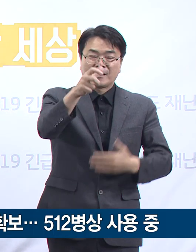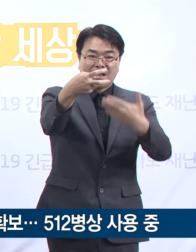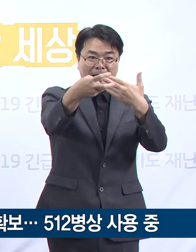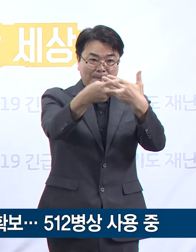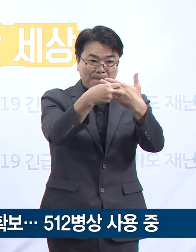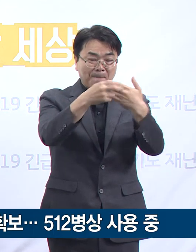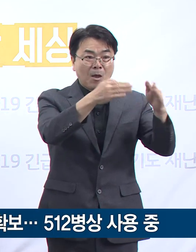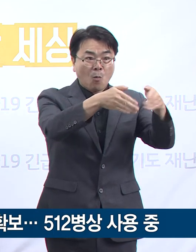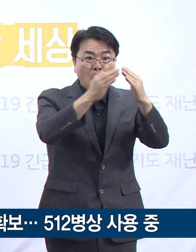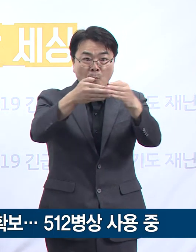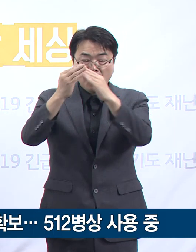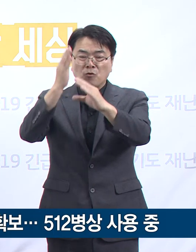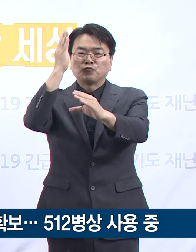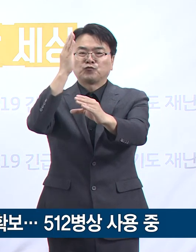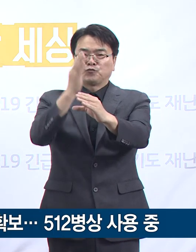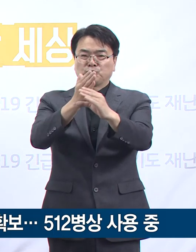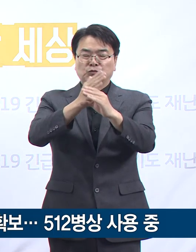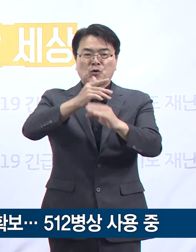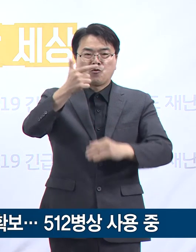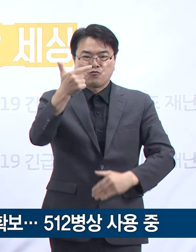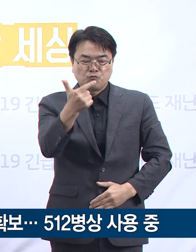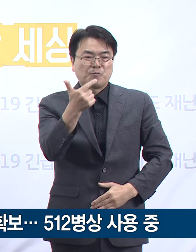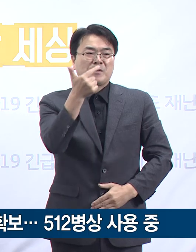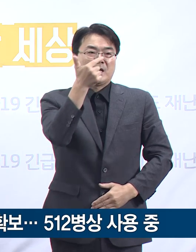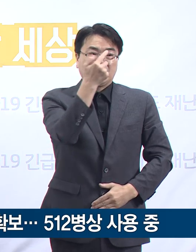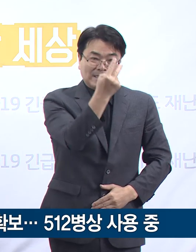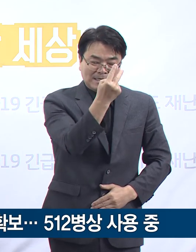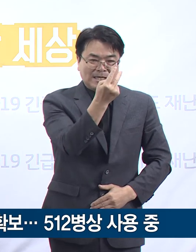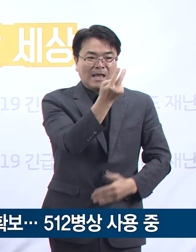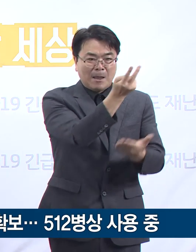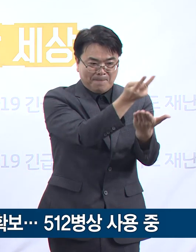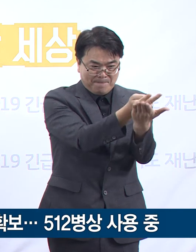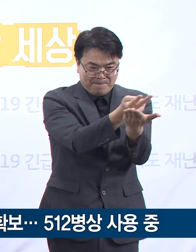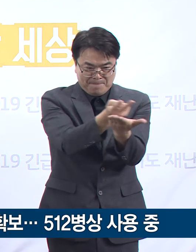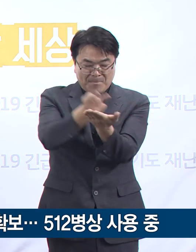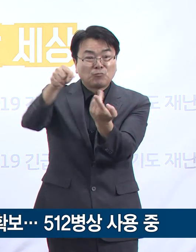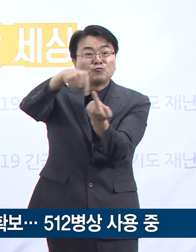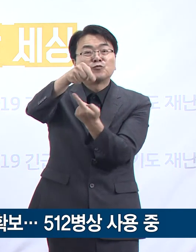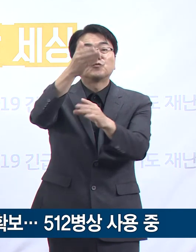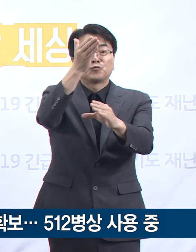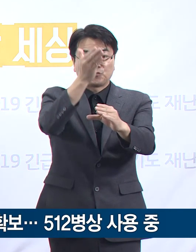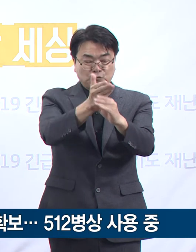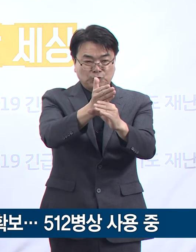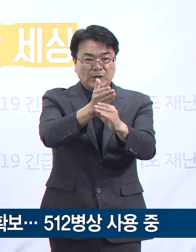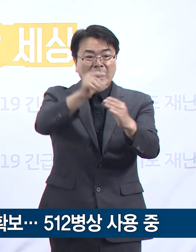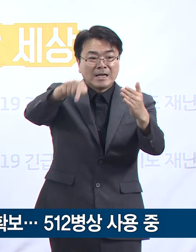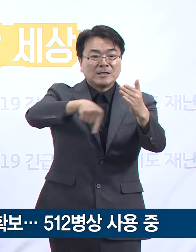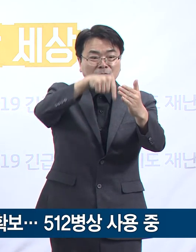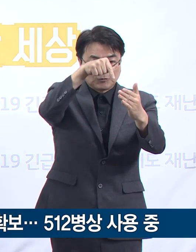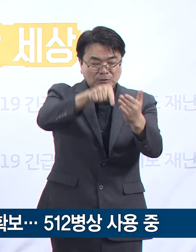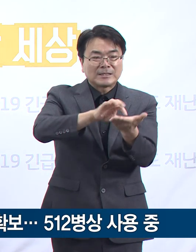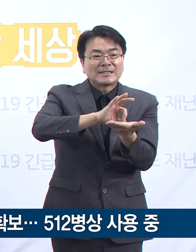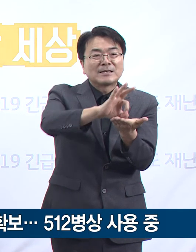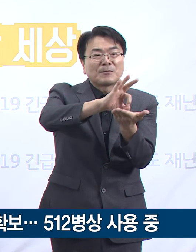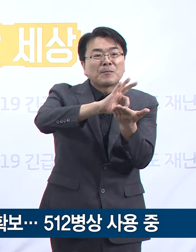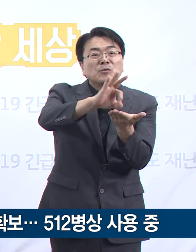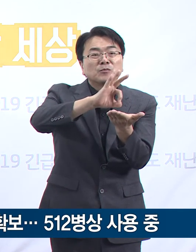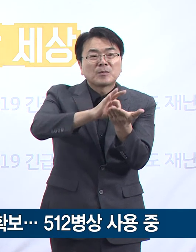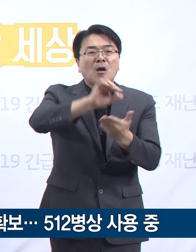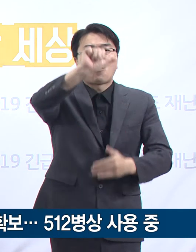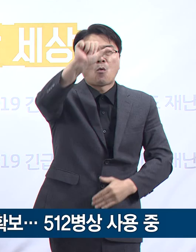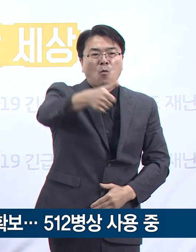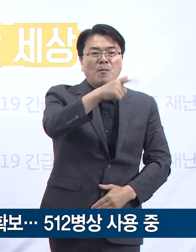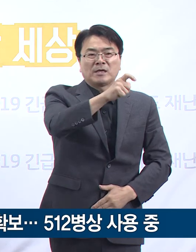병원에 602개의 확진자 치료 병상을 확보하고 있으며, 현재 사용 중인 병상은 85%인